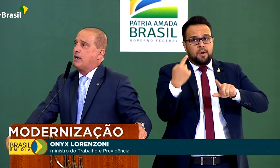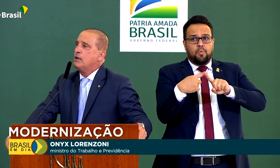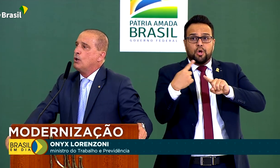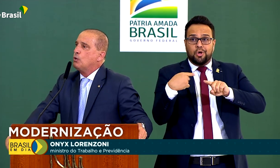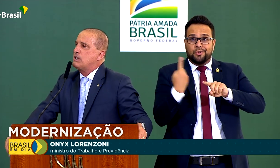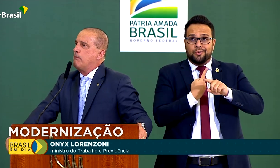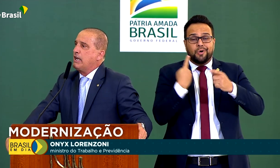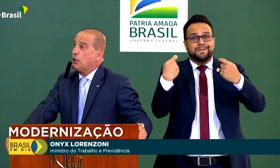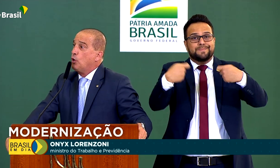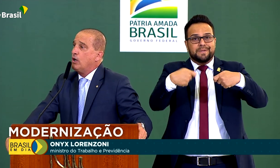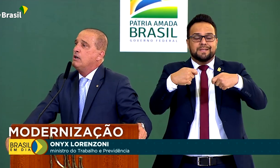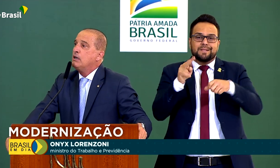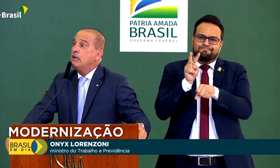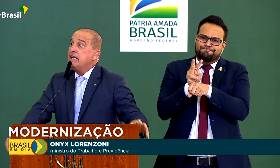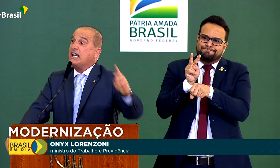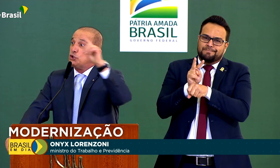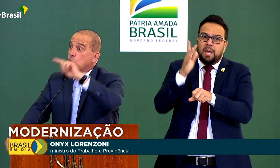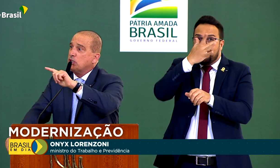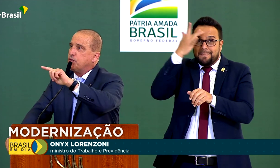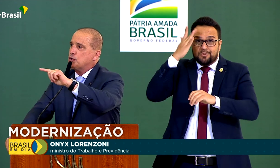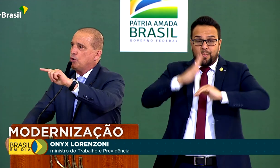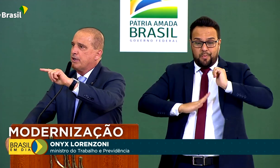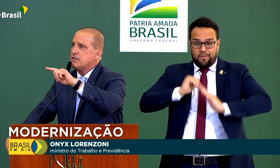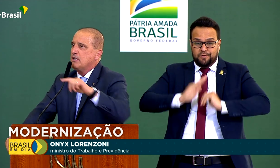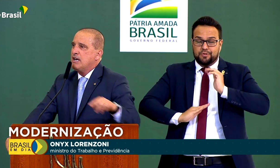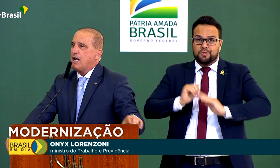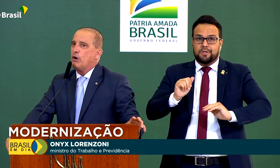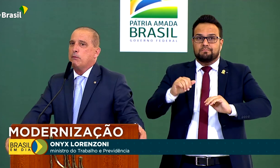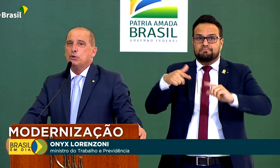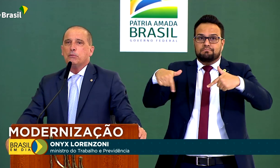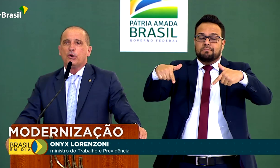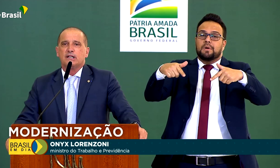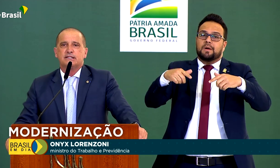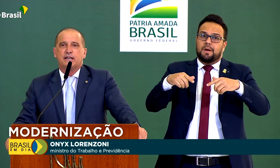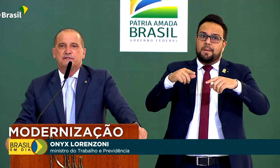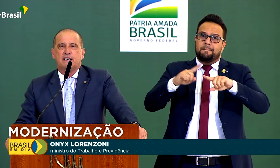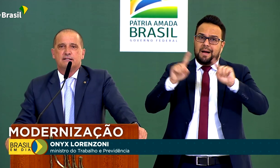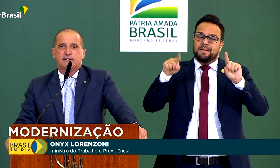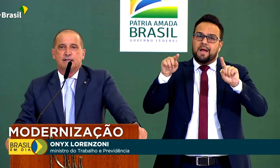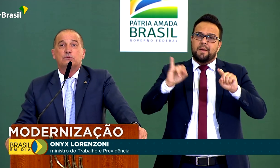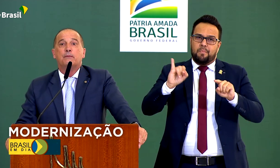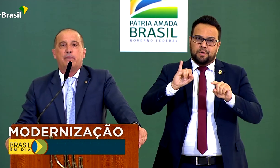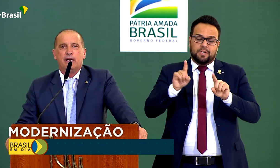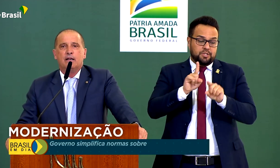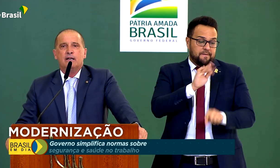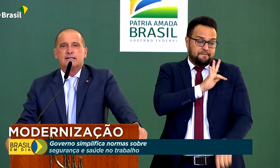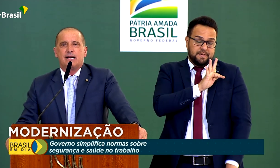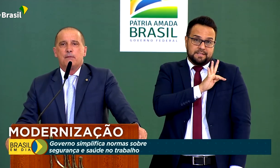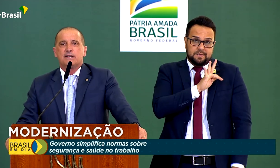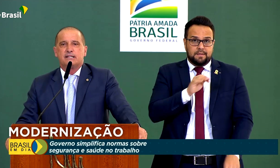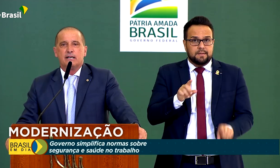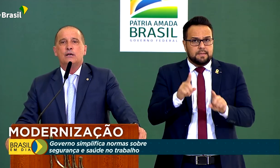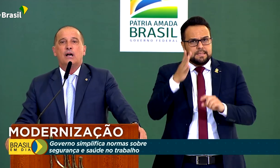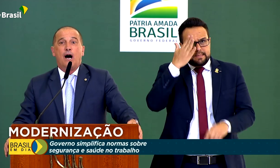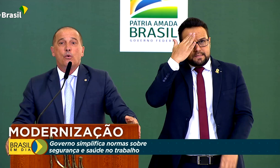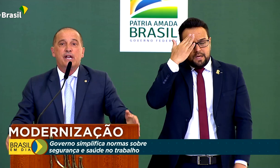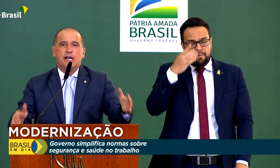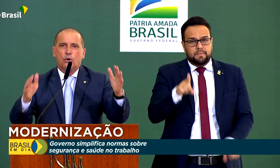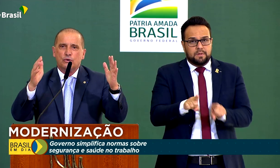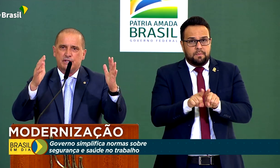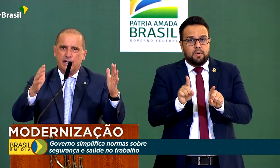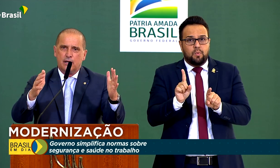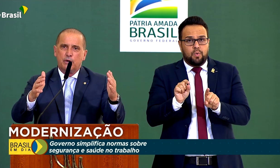preservar o trabalhador e as suas funções. Agora é muito importante que a fiscalização também saiba ser